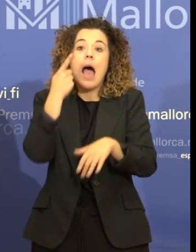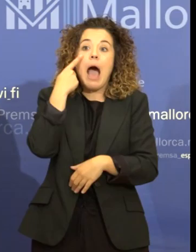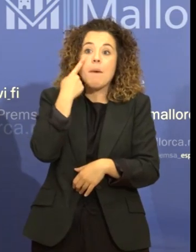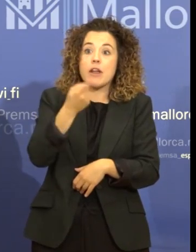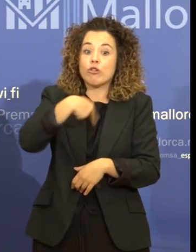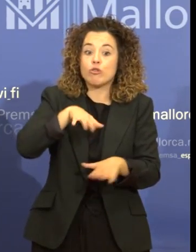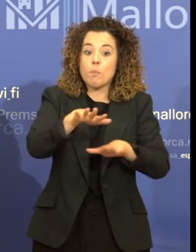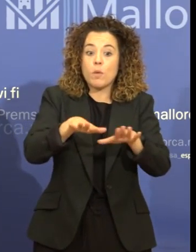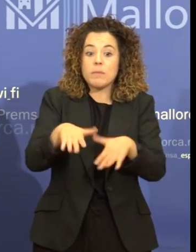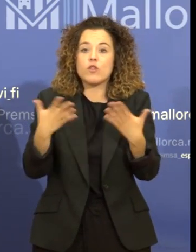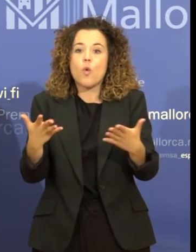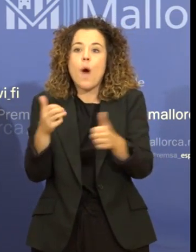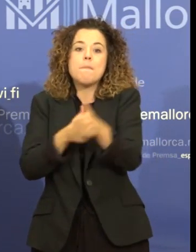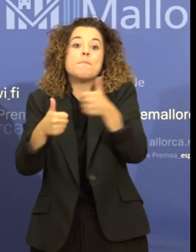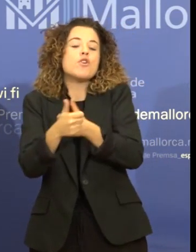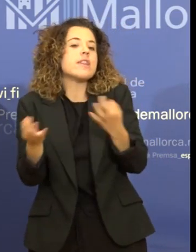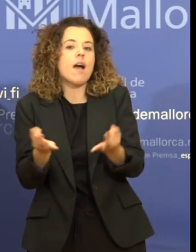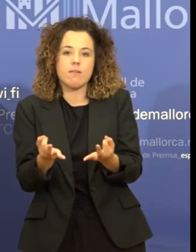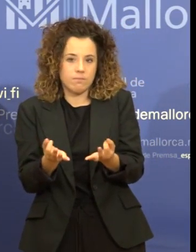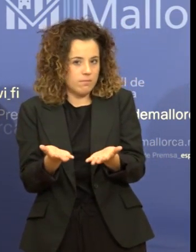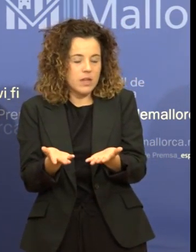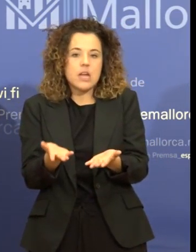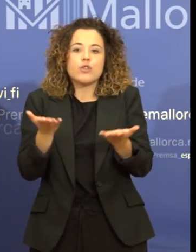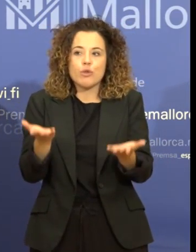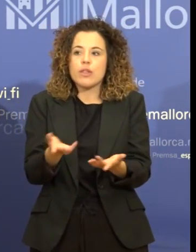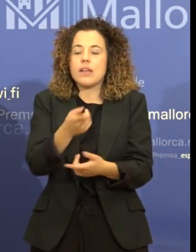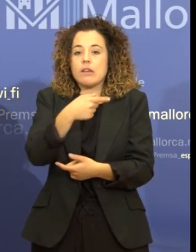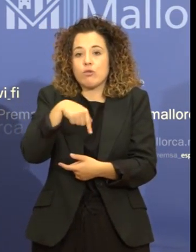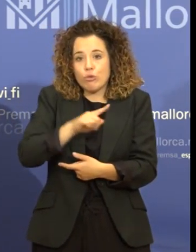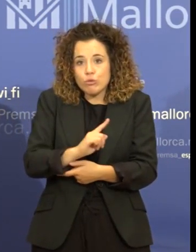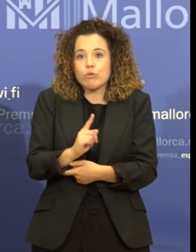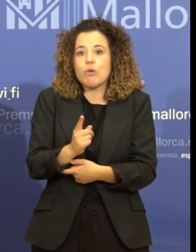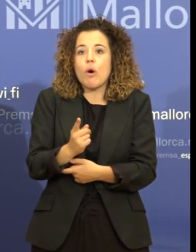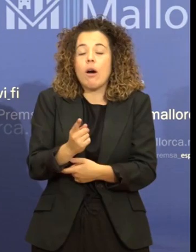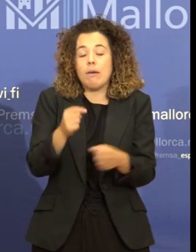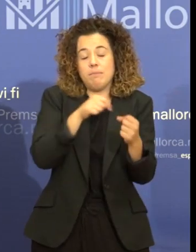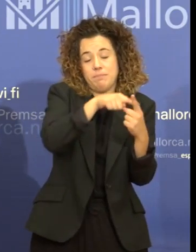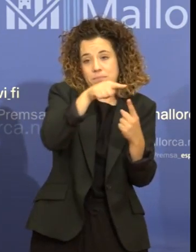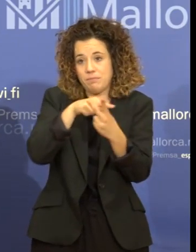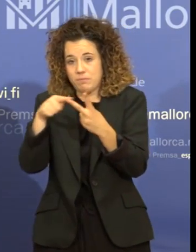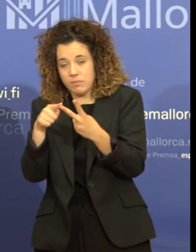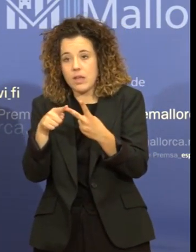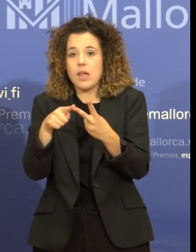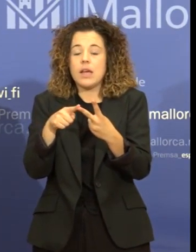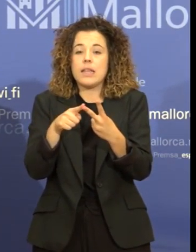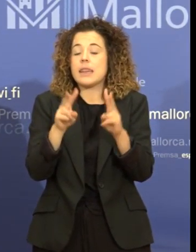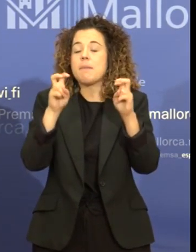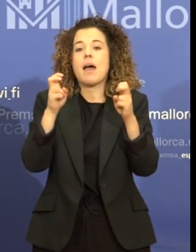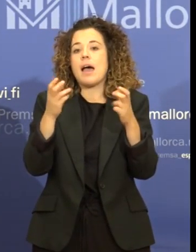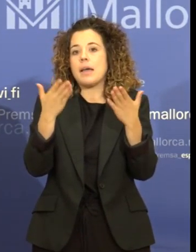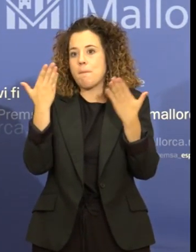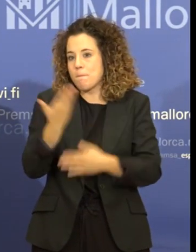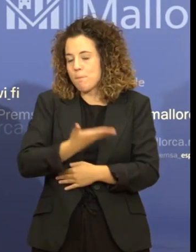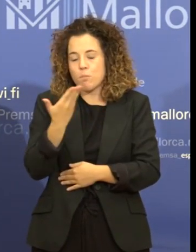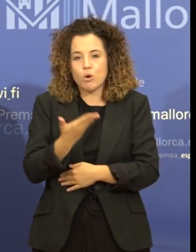quina prioritat se li donen a aquests expedients. Per tant, amb aquestes dues parts, les novedats importants que